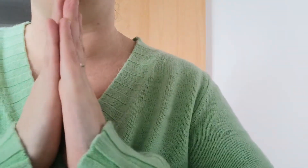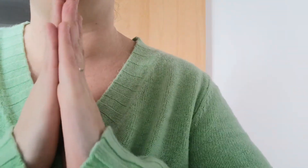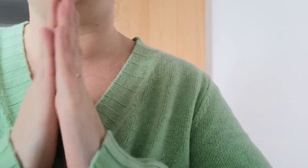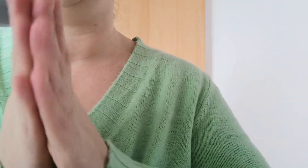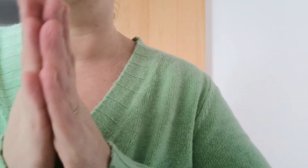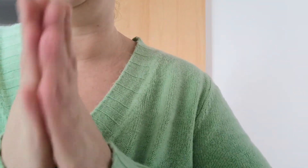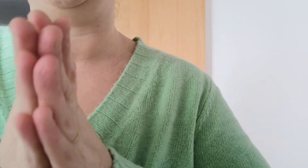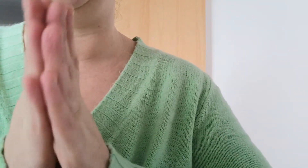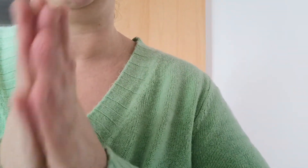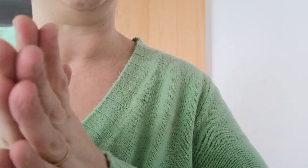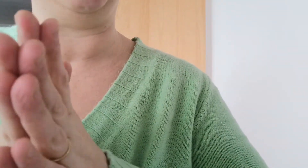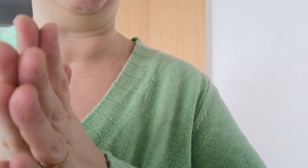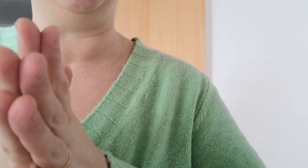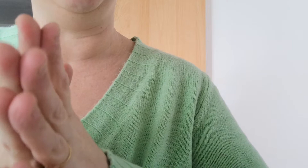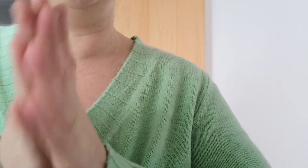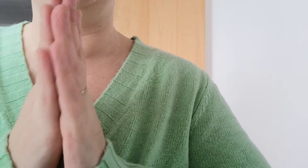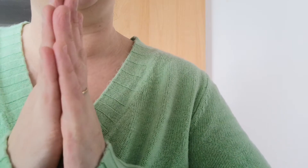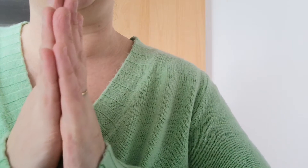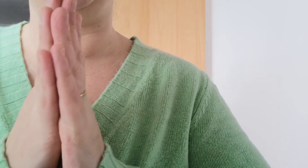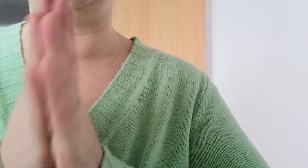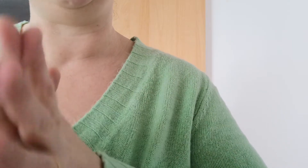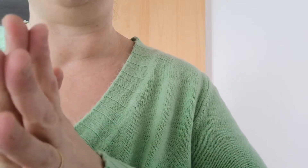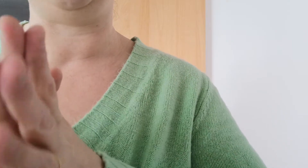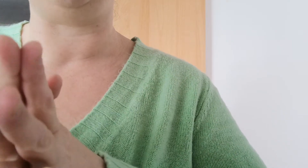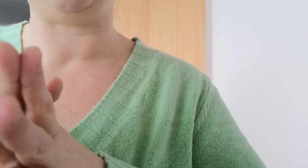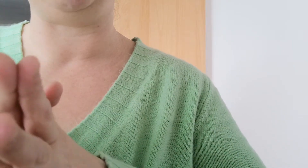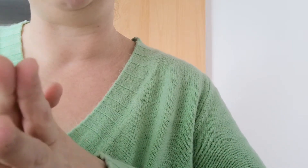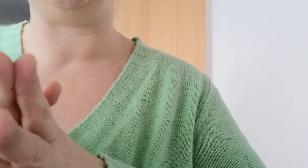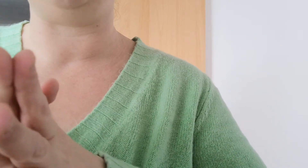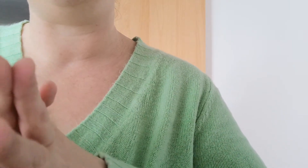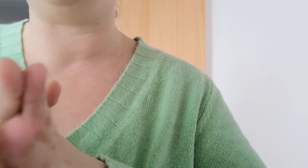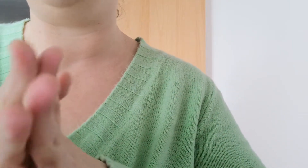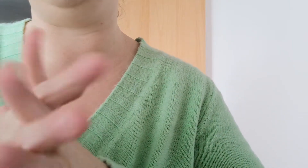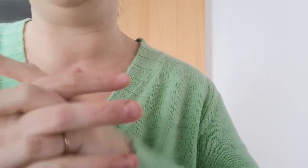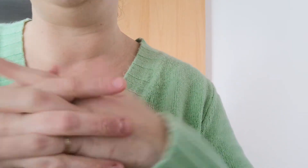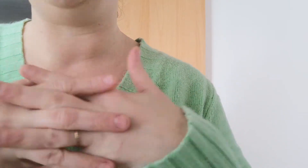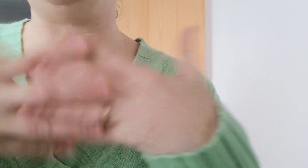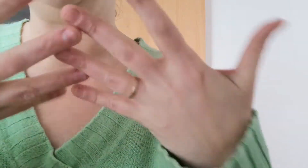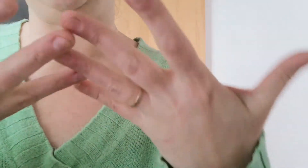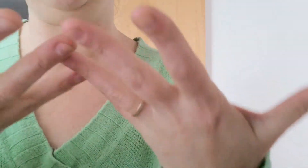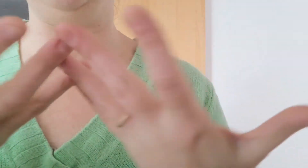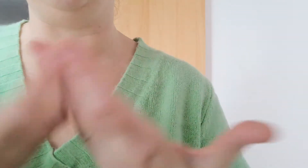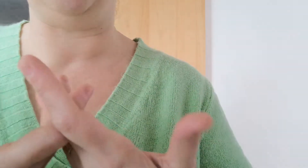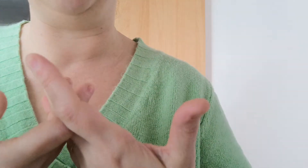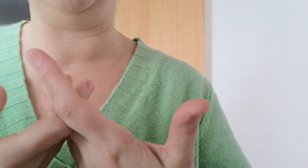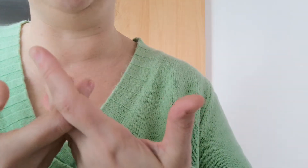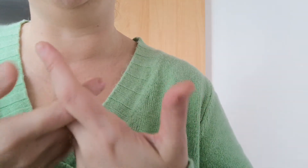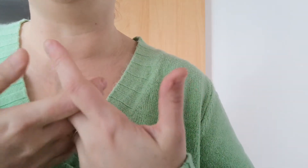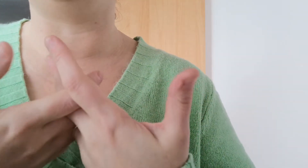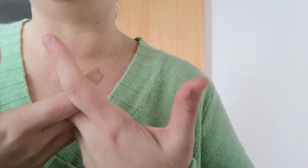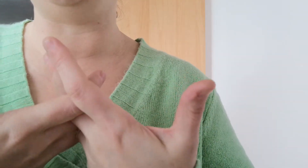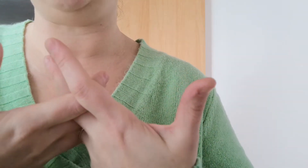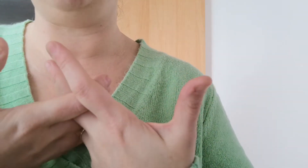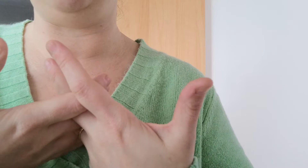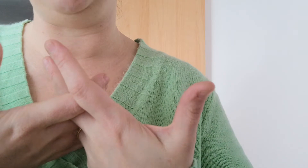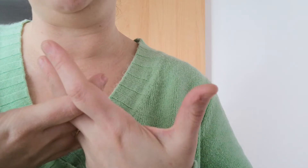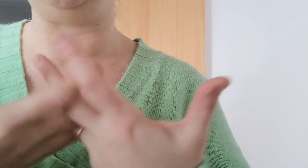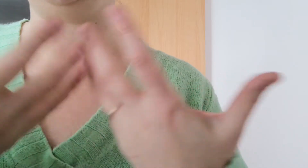mais je viens de passer la cassette donc c'est un certificat de capacité pour te donner l'autorisation de vendre des animaux domestiques